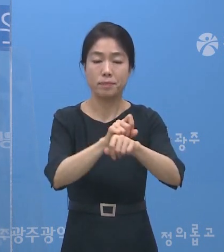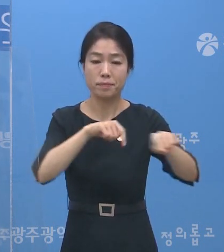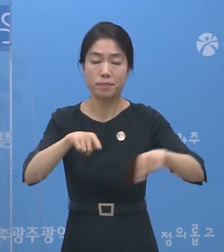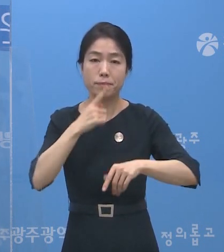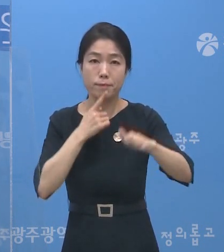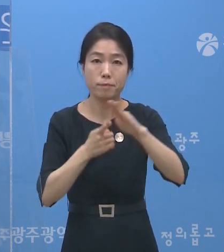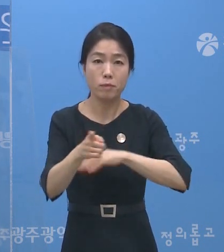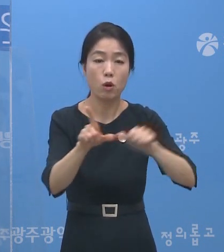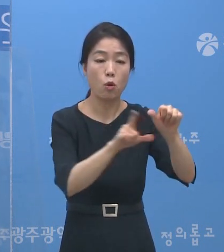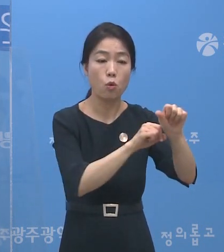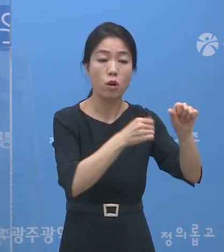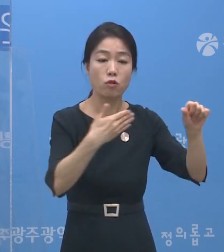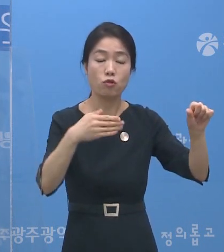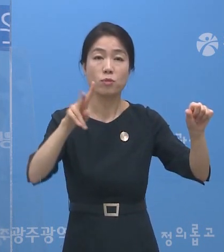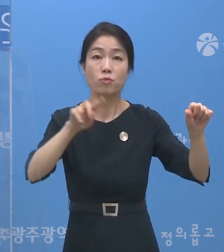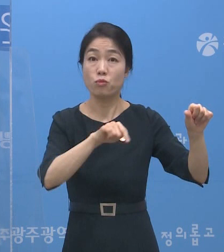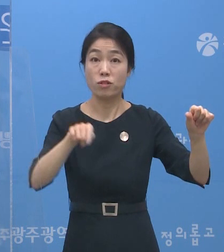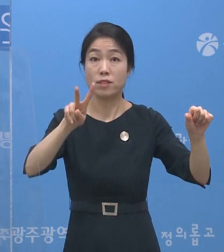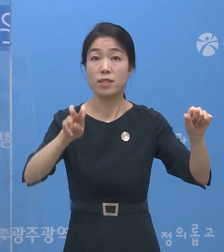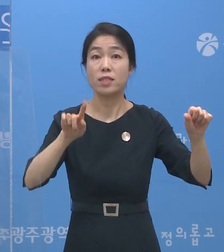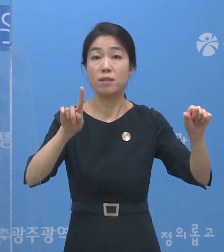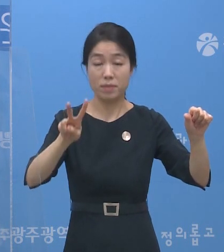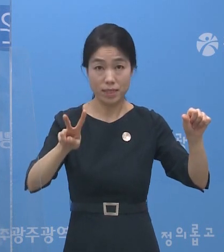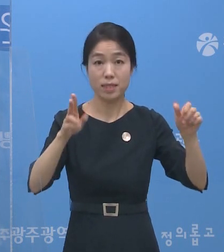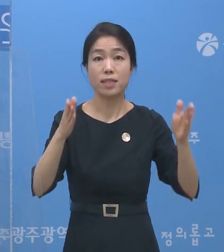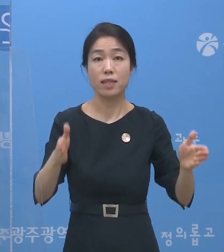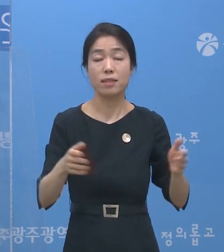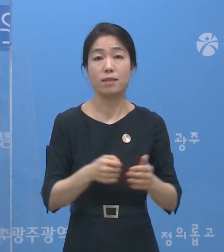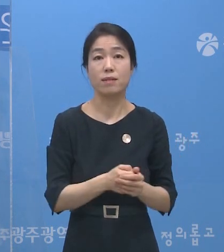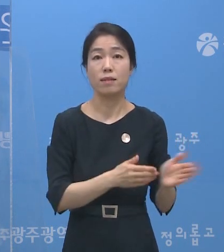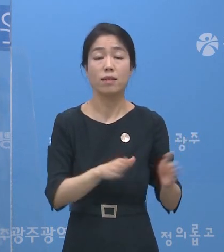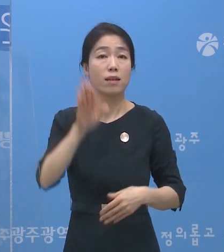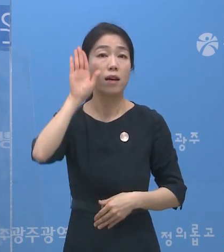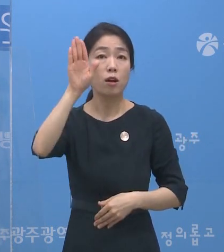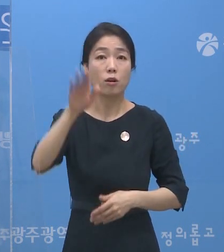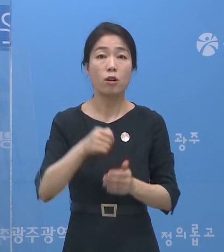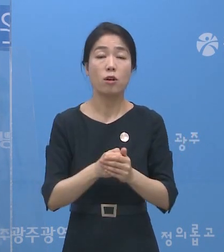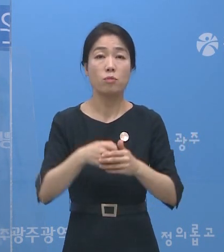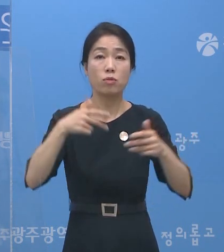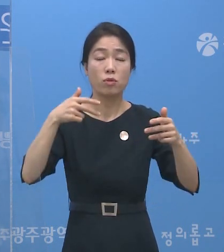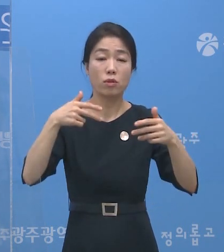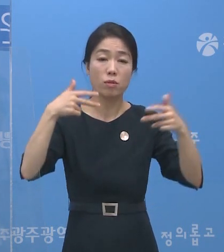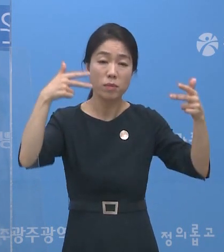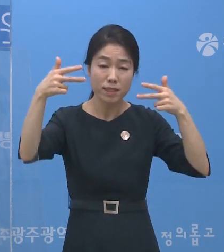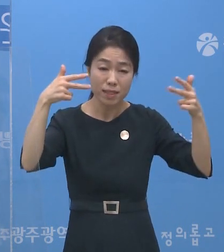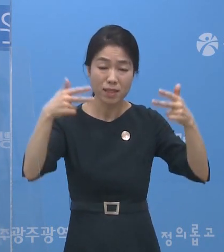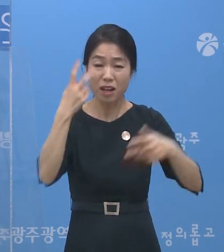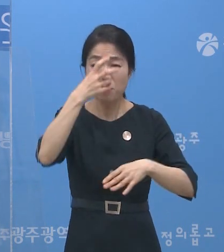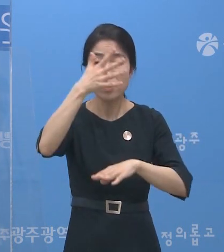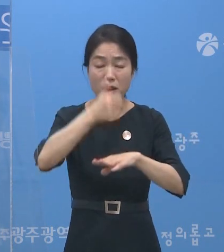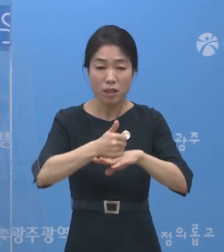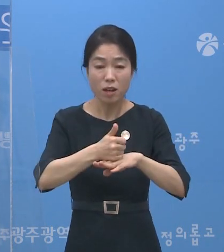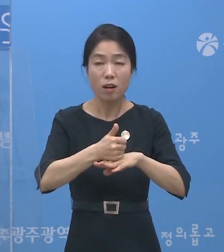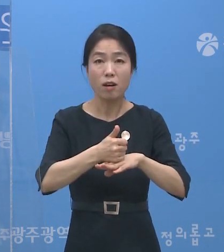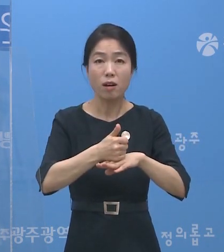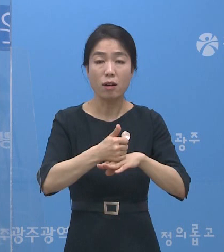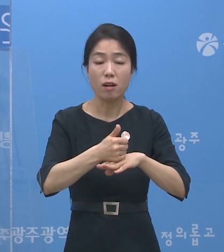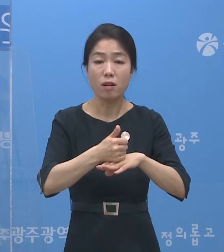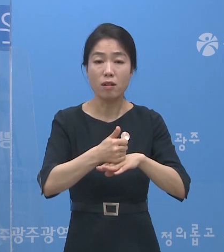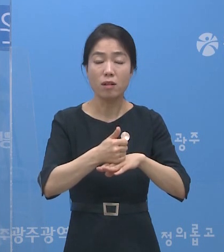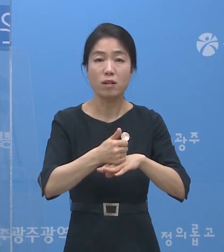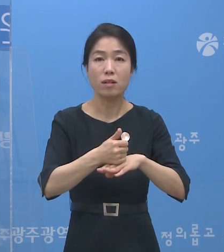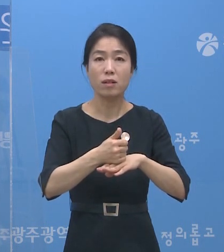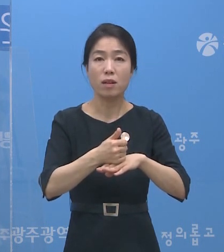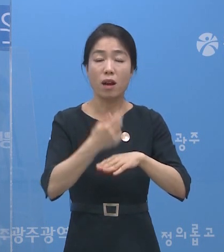9일부터 22일까지 내려질 예정입니다. 다음은 향후에 저희들이 CCTV도 일단 검사 결과 선별진료소를 통한